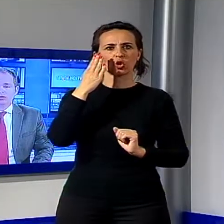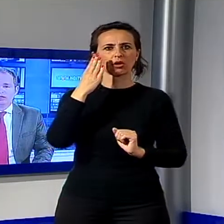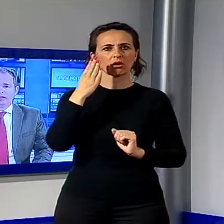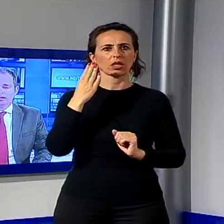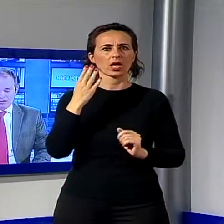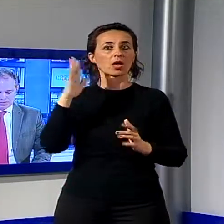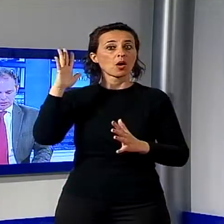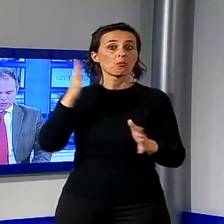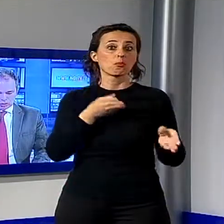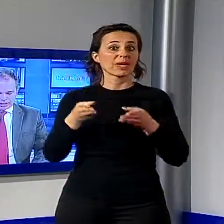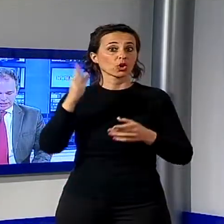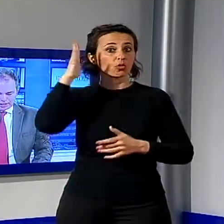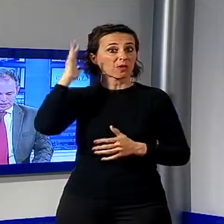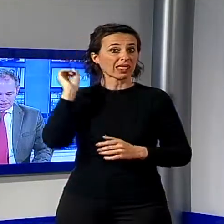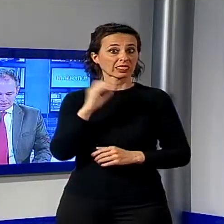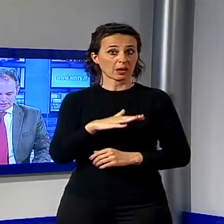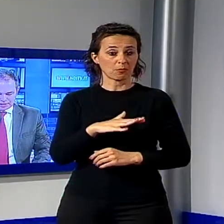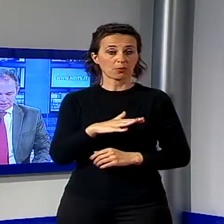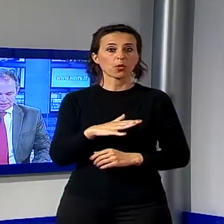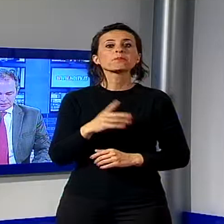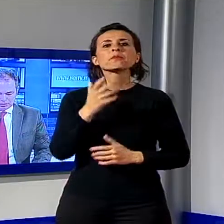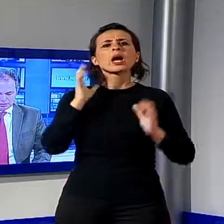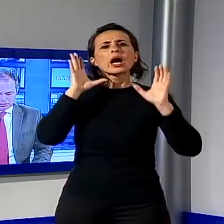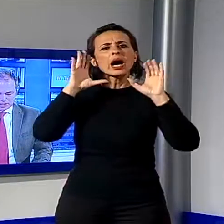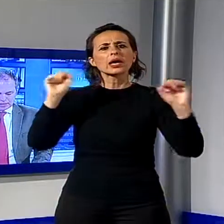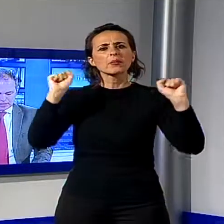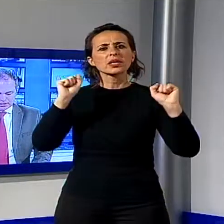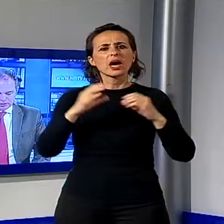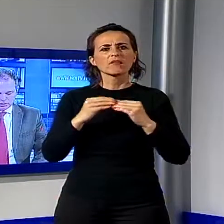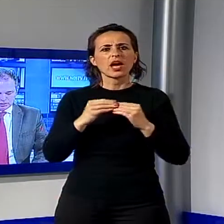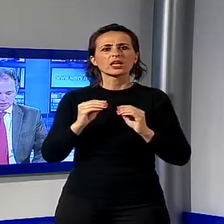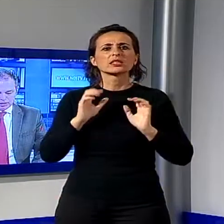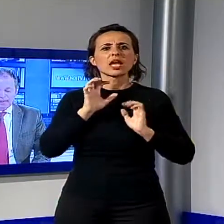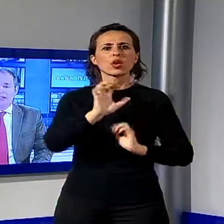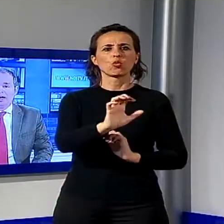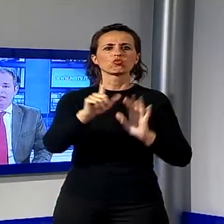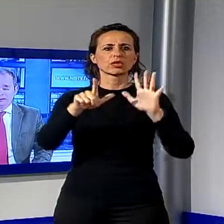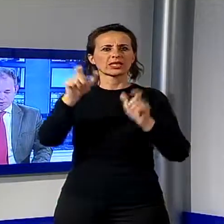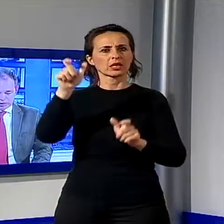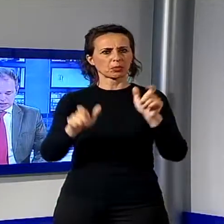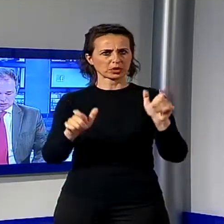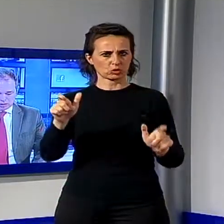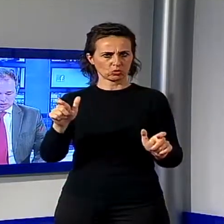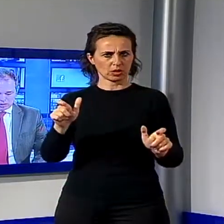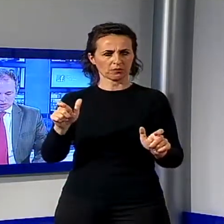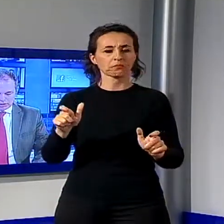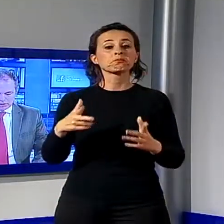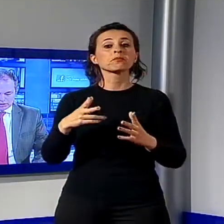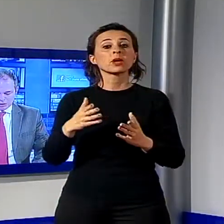sette persone in Versilia. In particolare al Lido di Camaiore i militari hanno notato un individuo